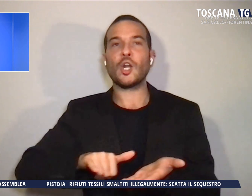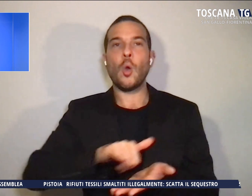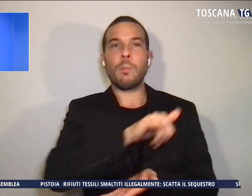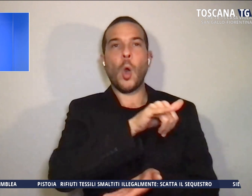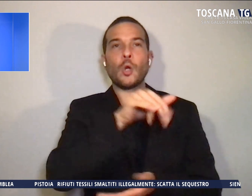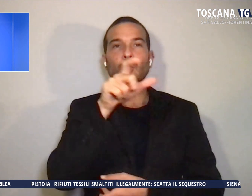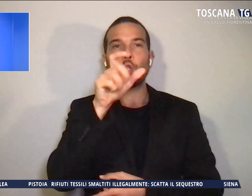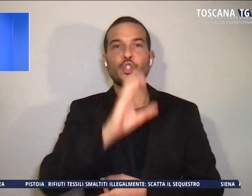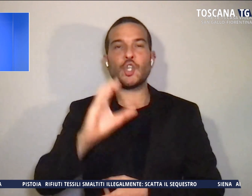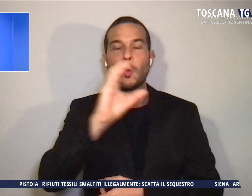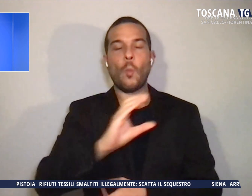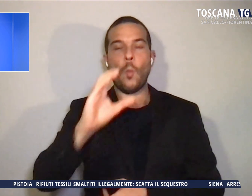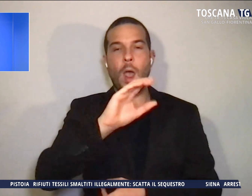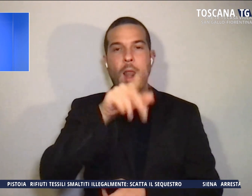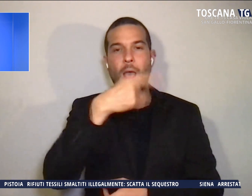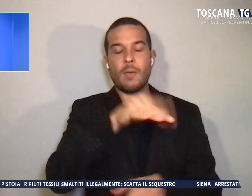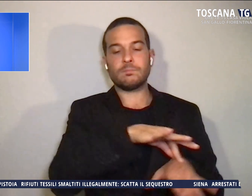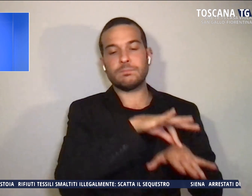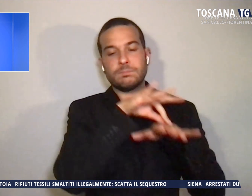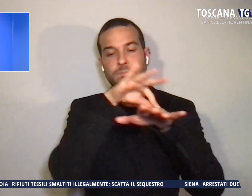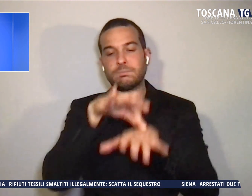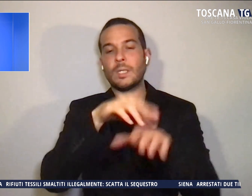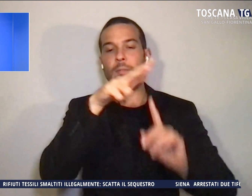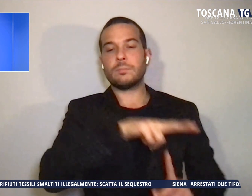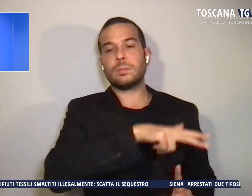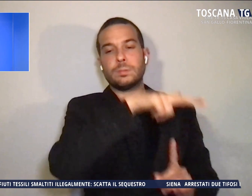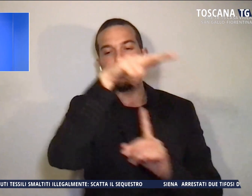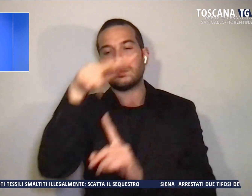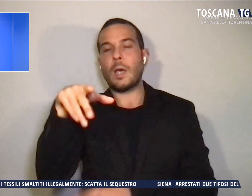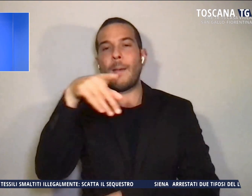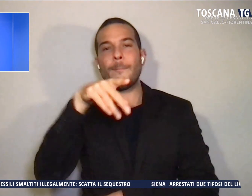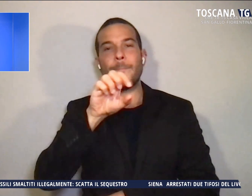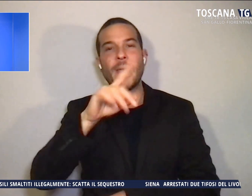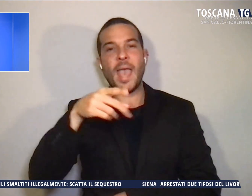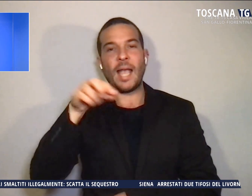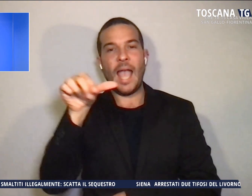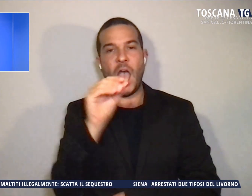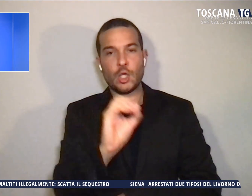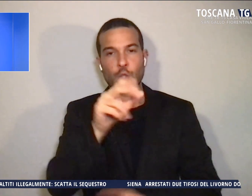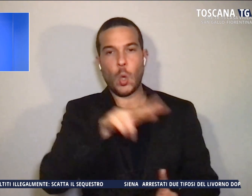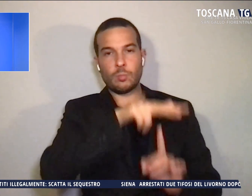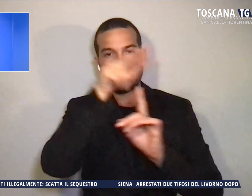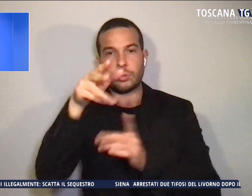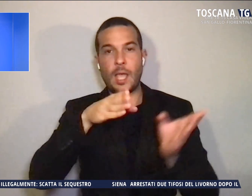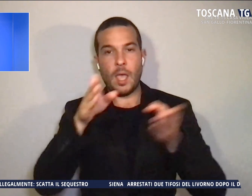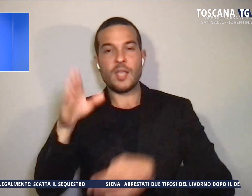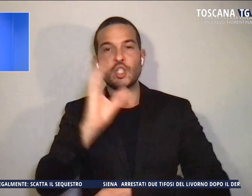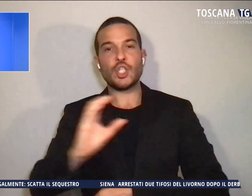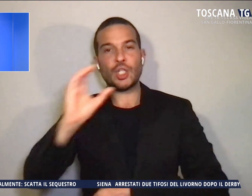accompagnato con l'elise corso Pegaso all'ospedale di Cinisello di Pisa.